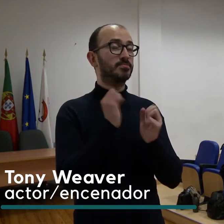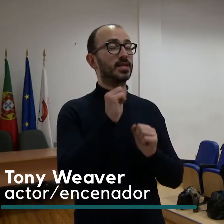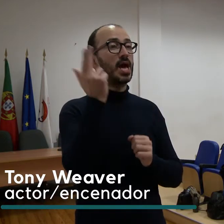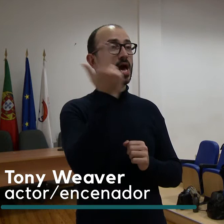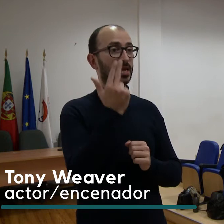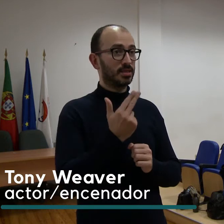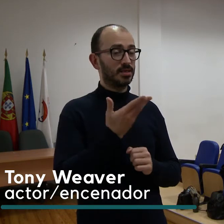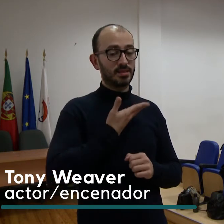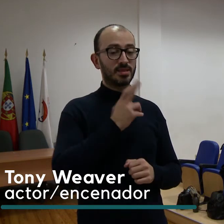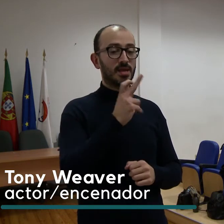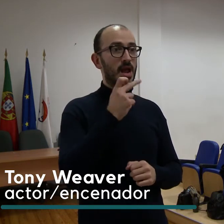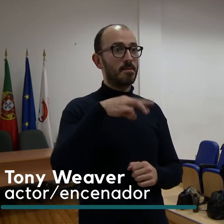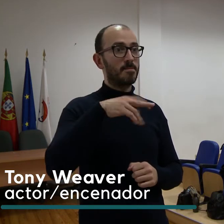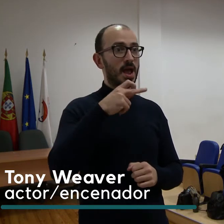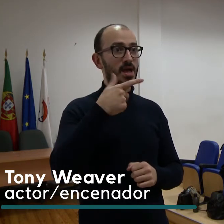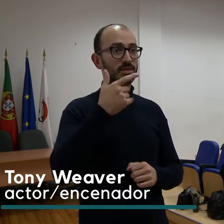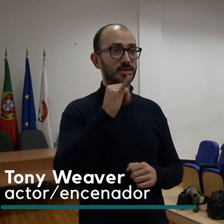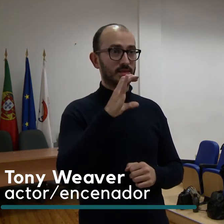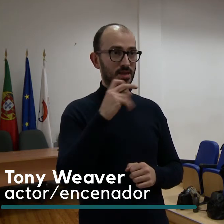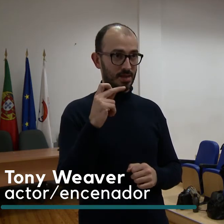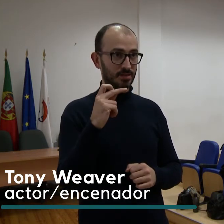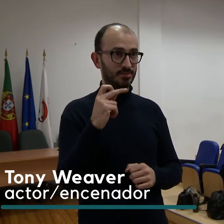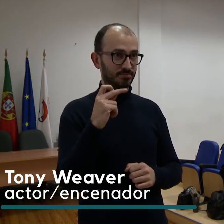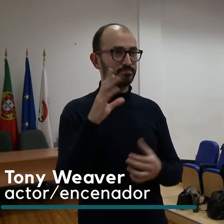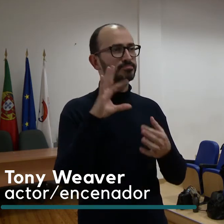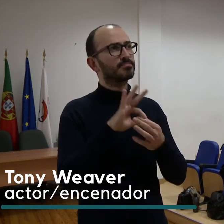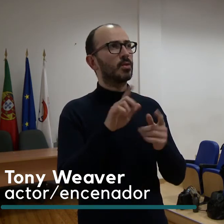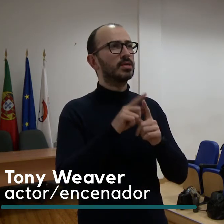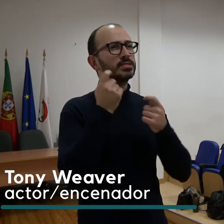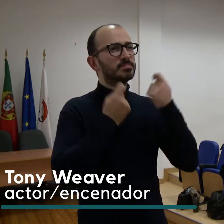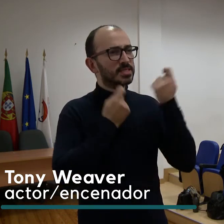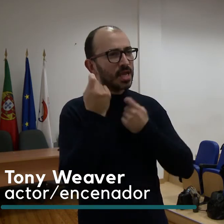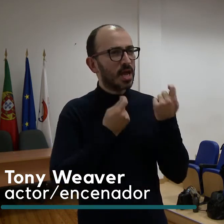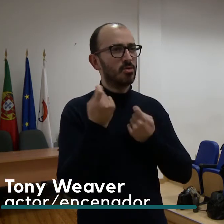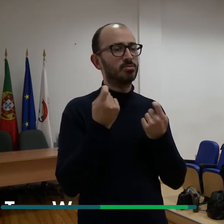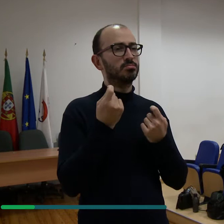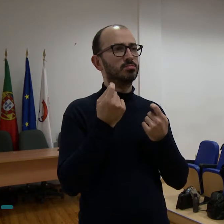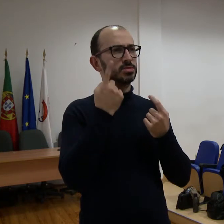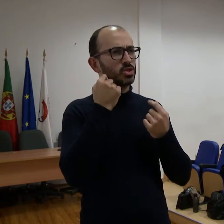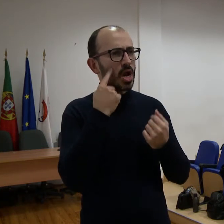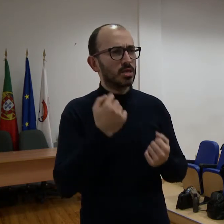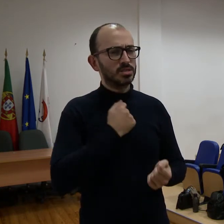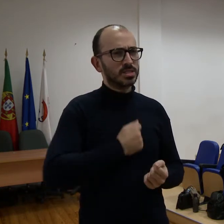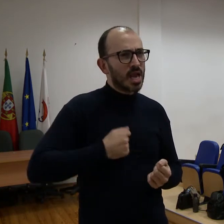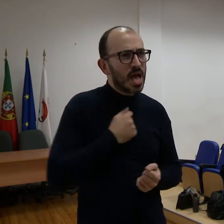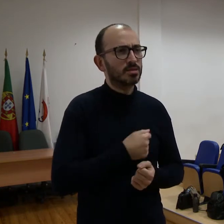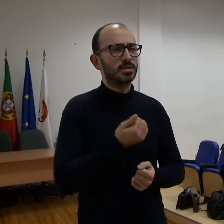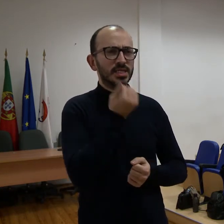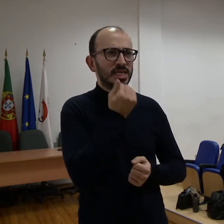Este workshop está relacionado com arte dramática. Eu estava um bocadinho relacionado com a expressão, com alguns